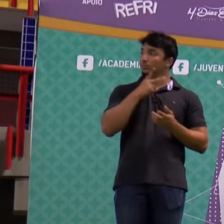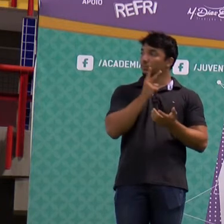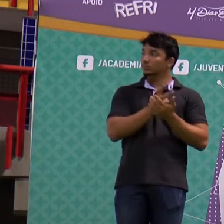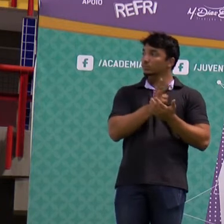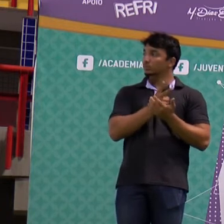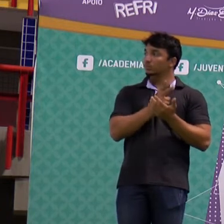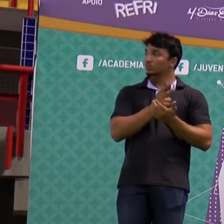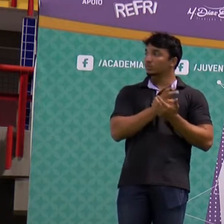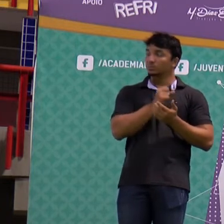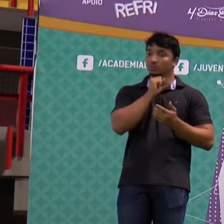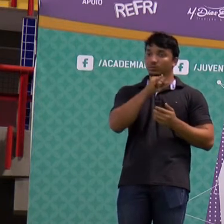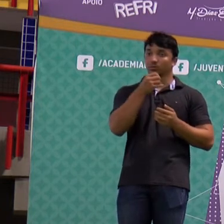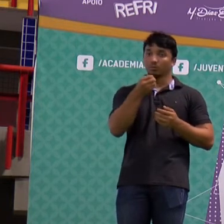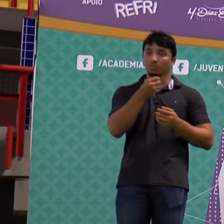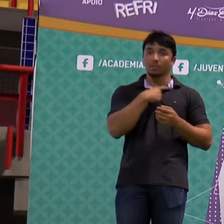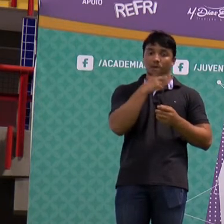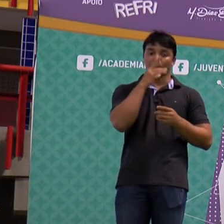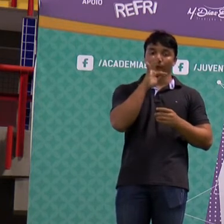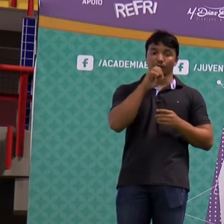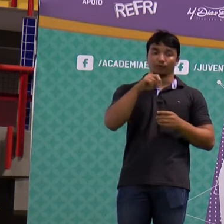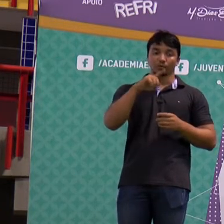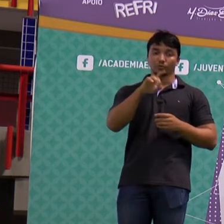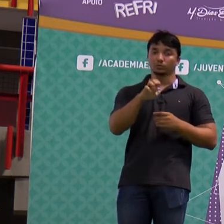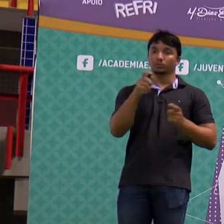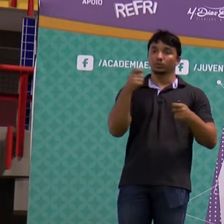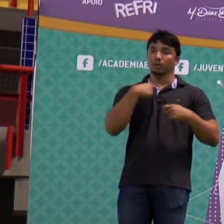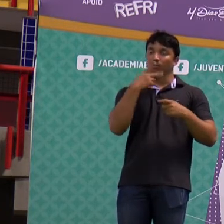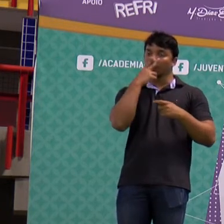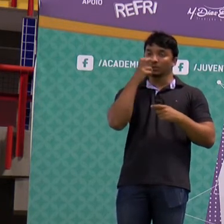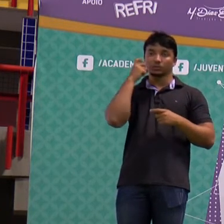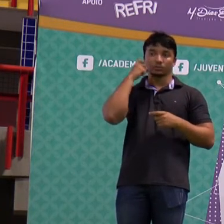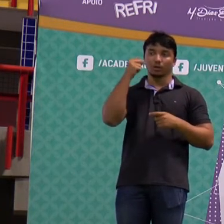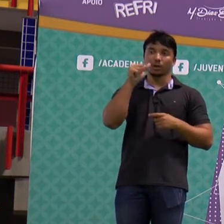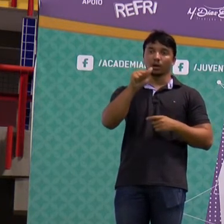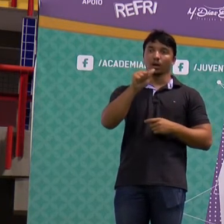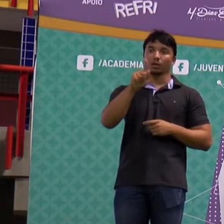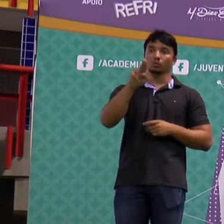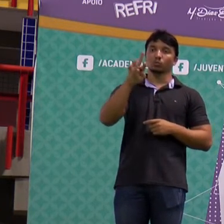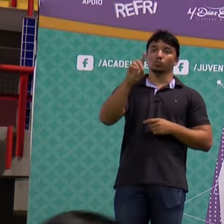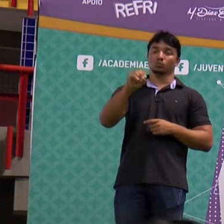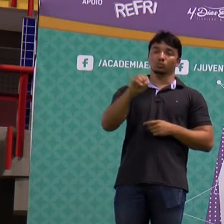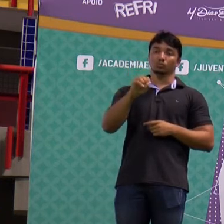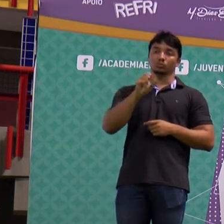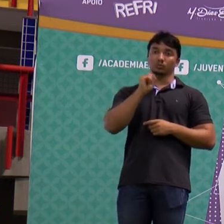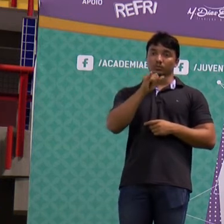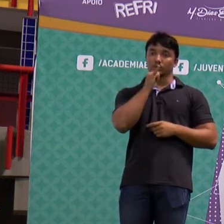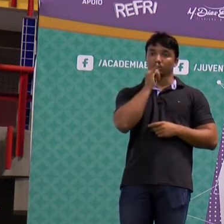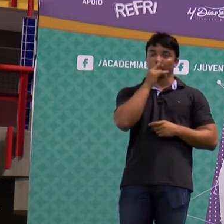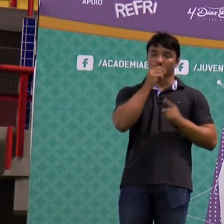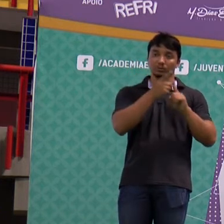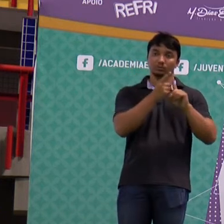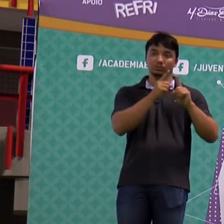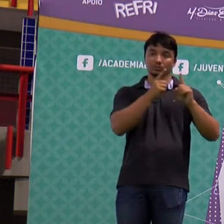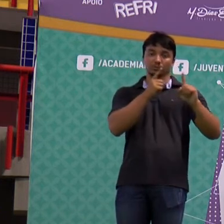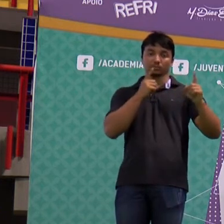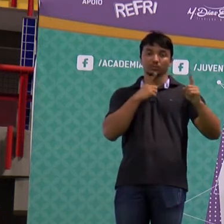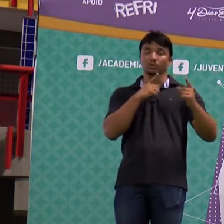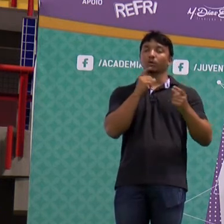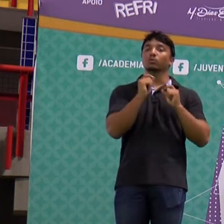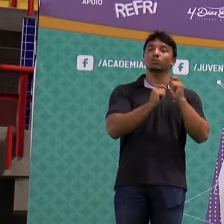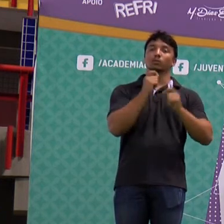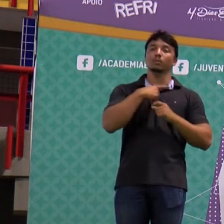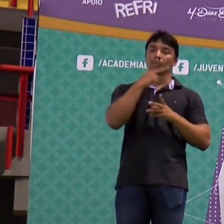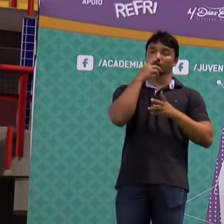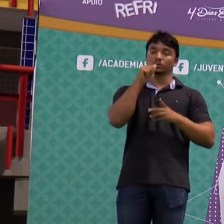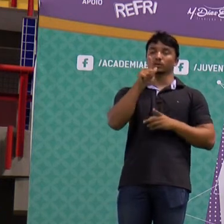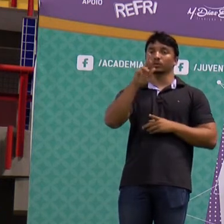vida que você está chegando perto da fonte, você vai ouvir o som mais agudo. Toda vida que a fonte está se afastando, você vai ouvir um